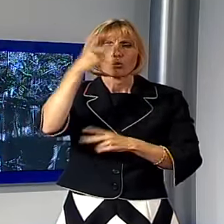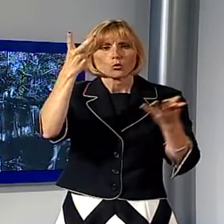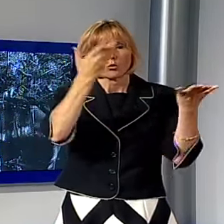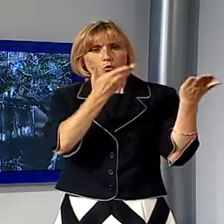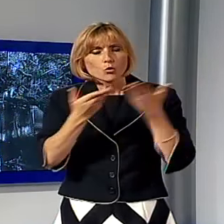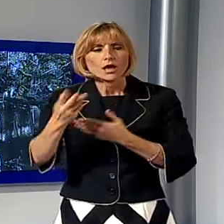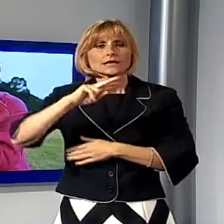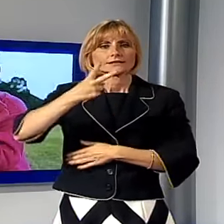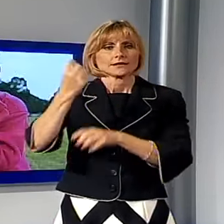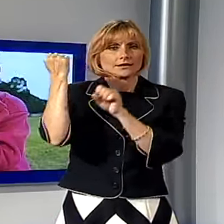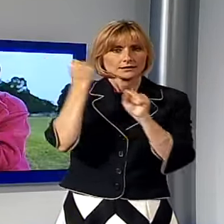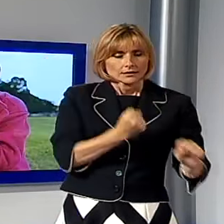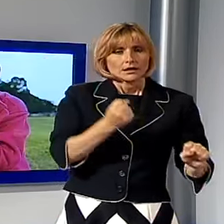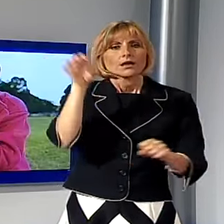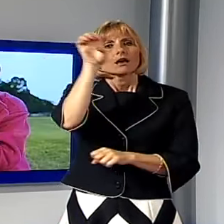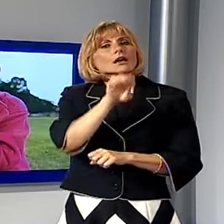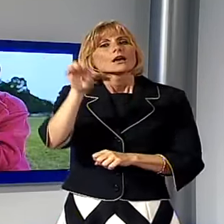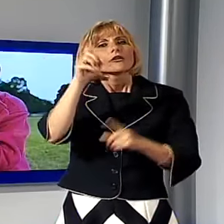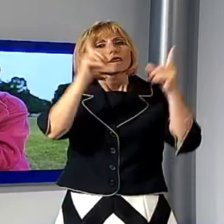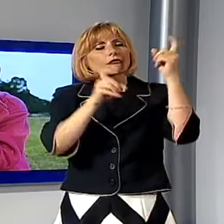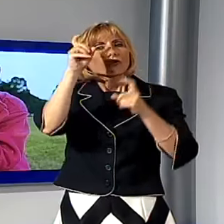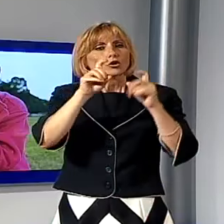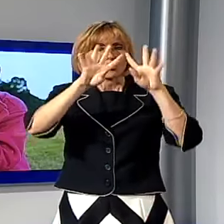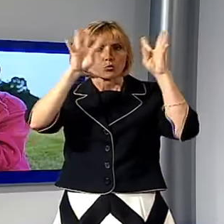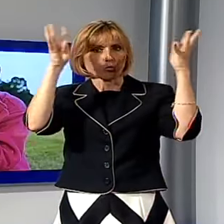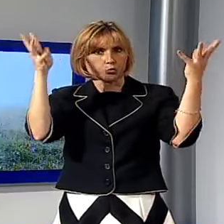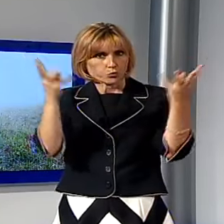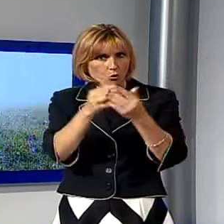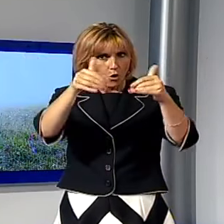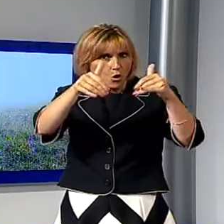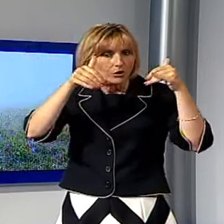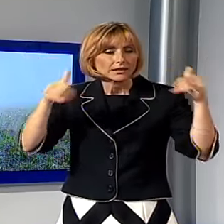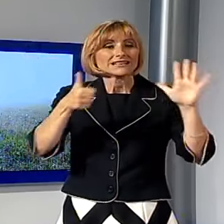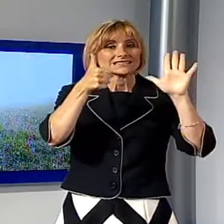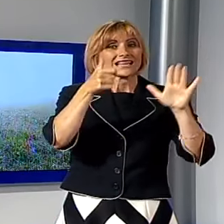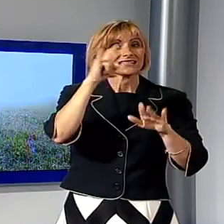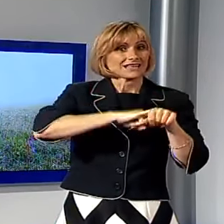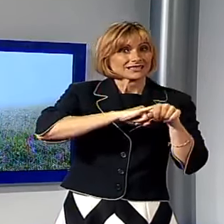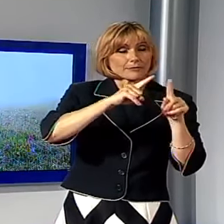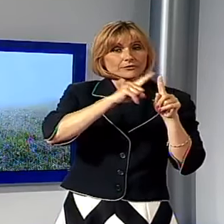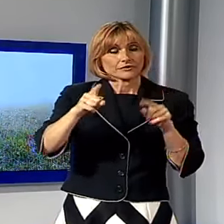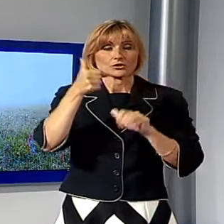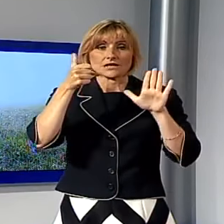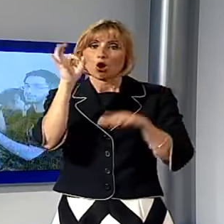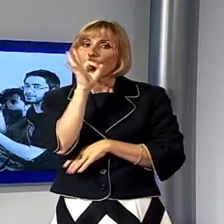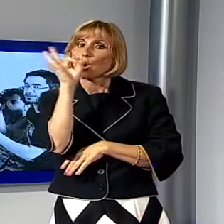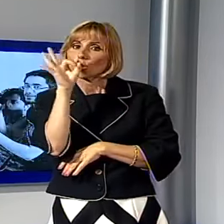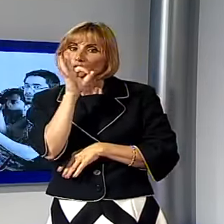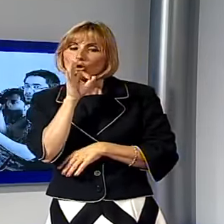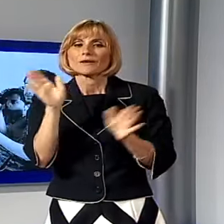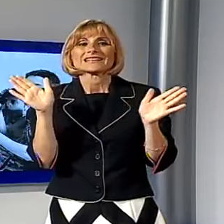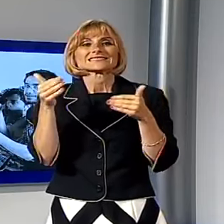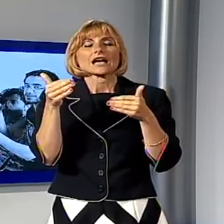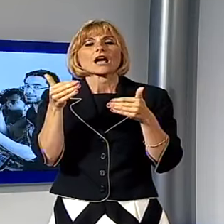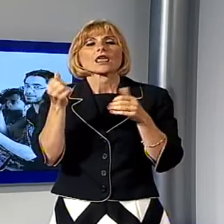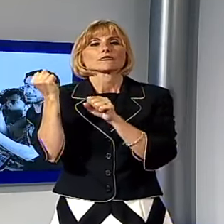seconda edizione dell'European Photo Exhibition Award dal 6 settembre al 6 ottobre le sale espositive della Fondazione Banca